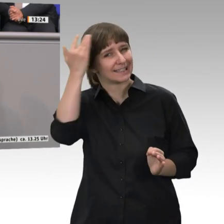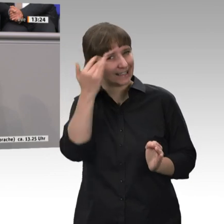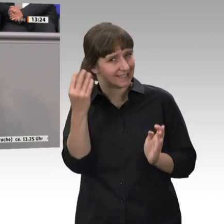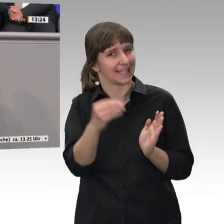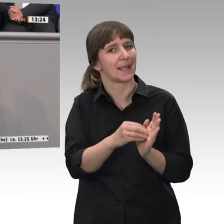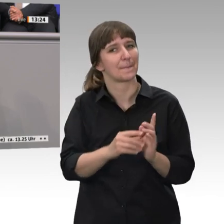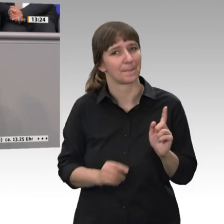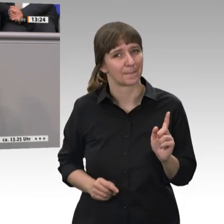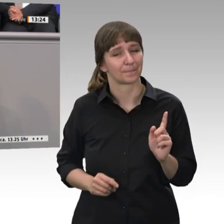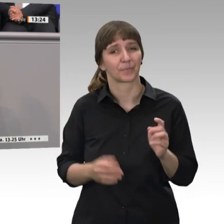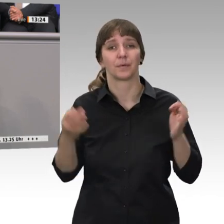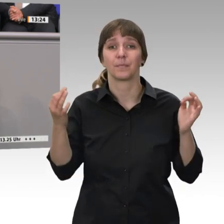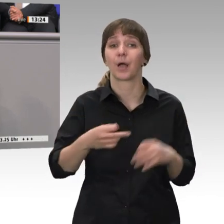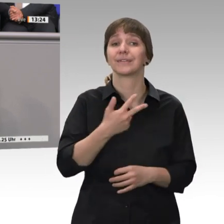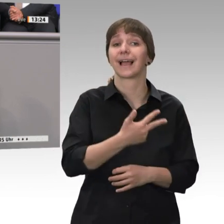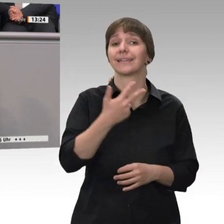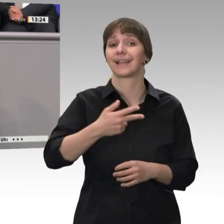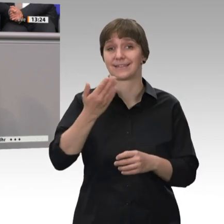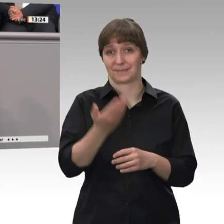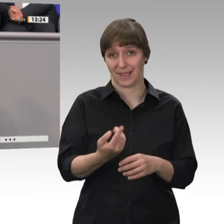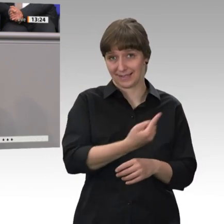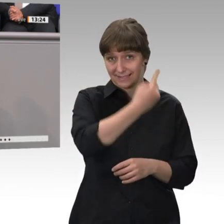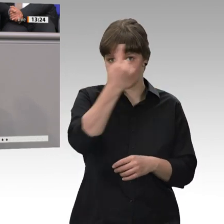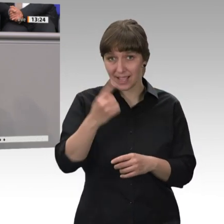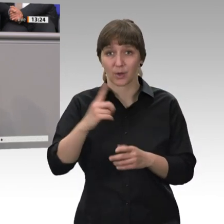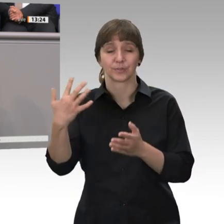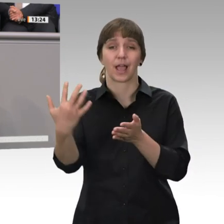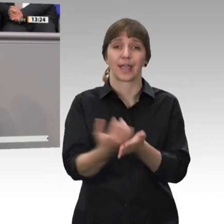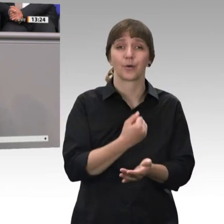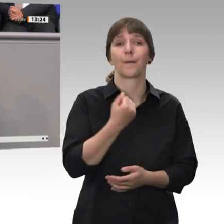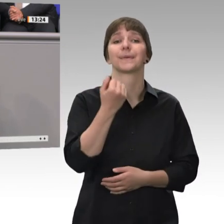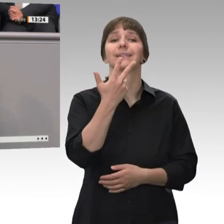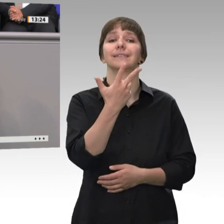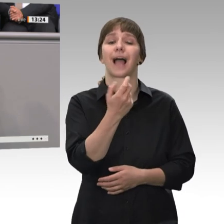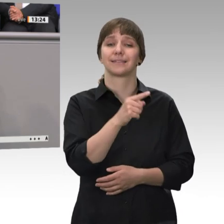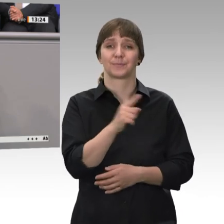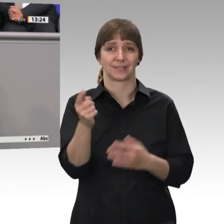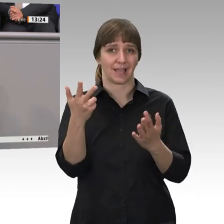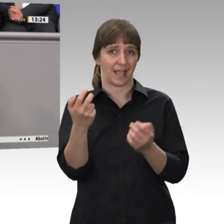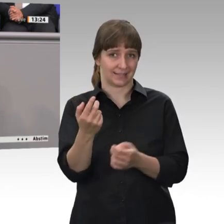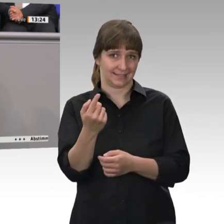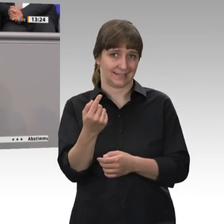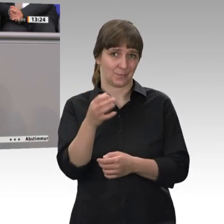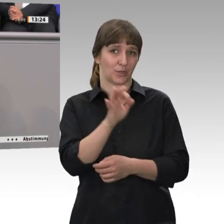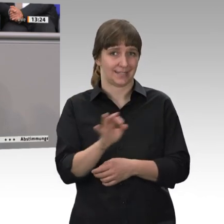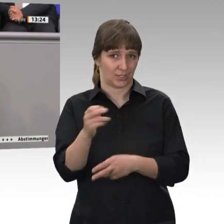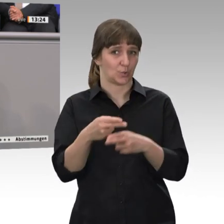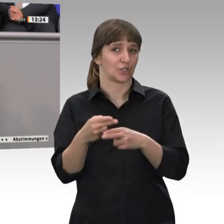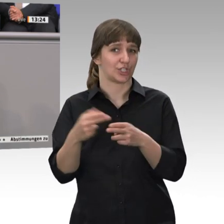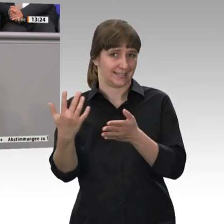33 Beitragsjahre sowie ein Einkommen zwischen 30 und 80 Prozent des Durchschnittsentgeltes. Bei der Festlegung